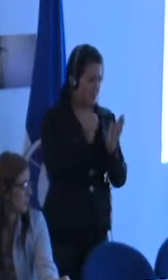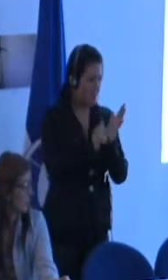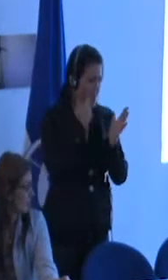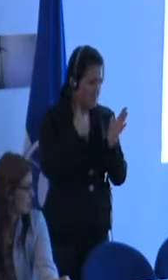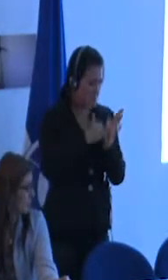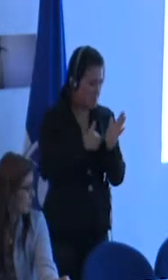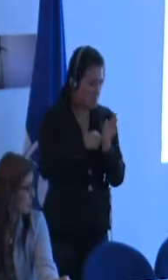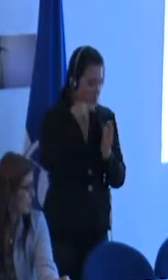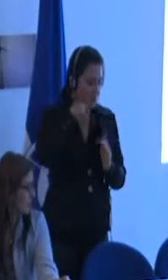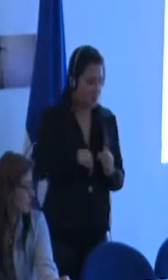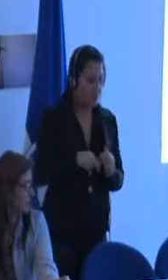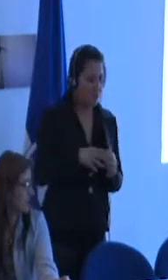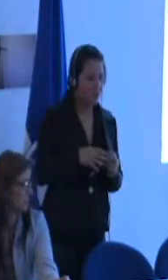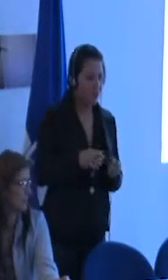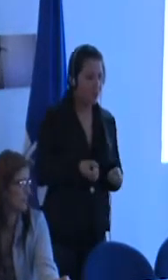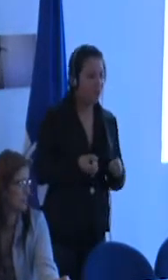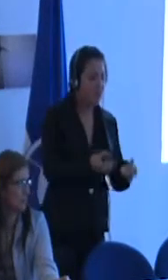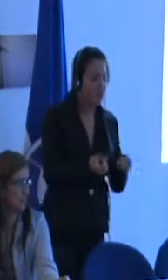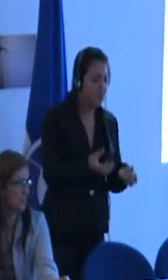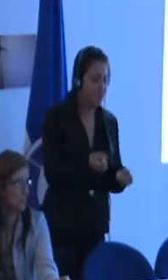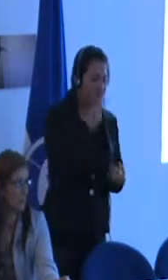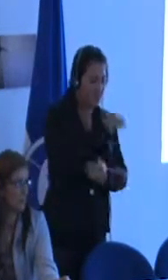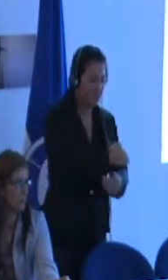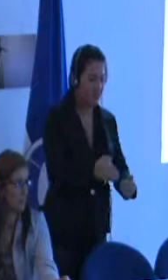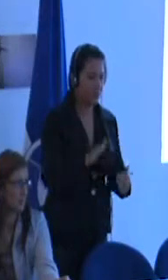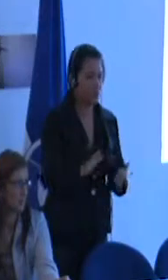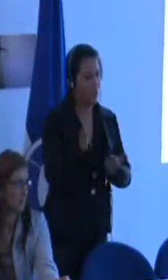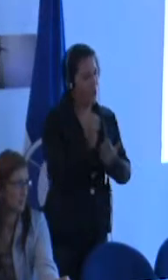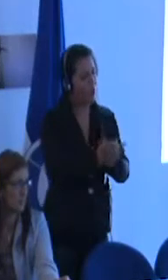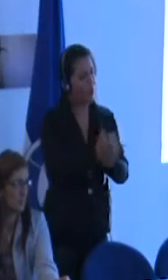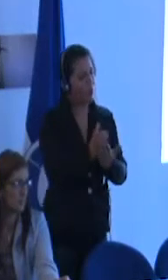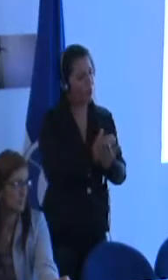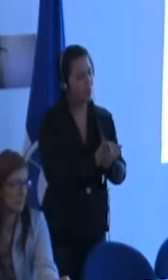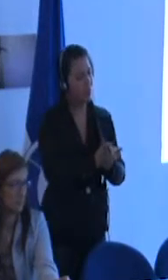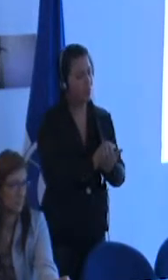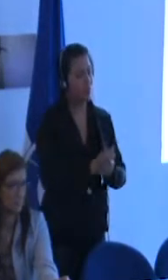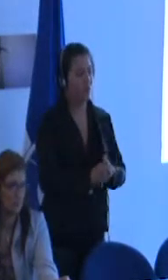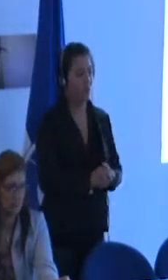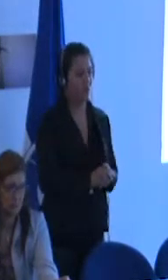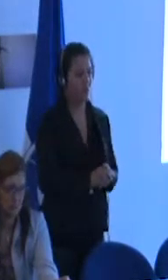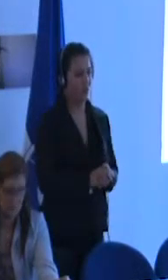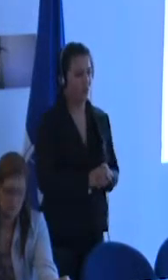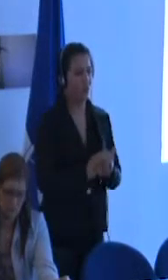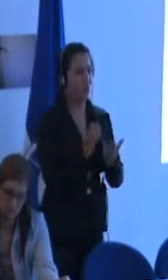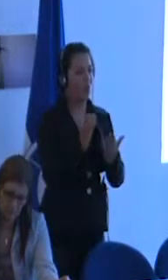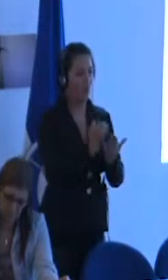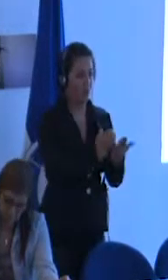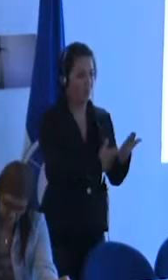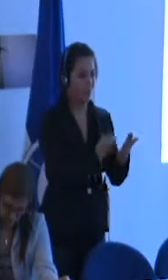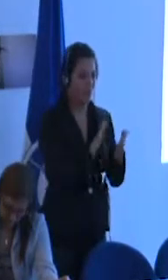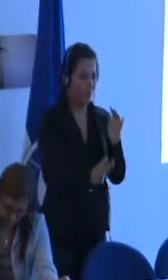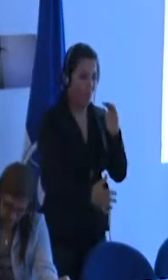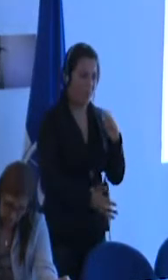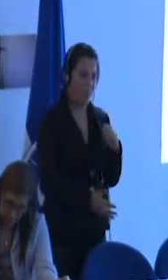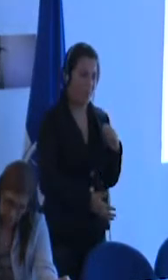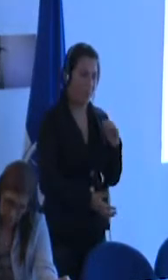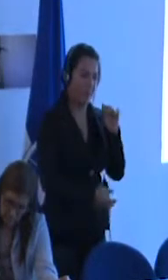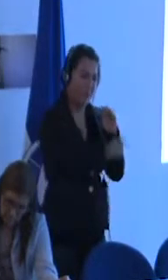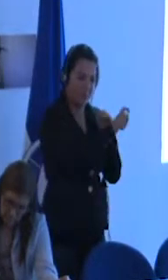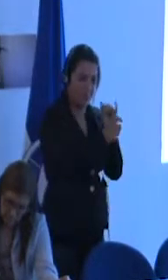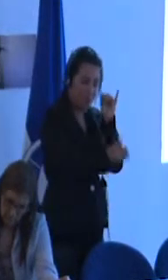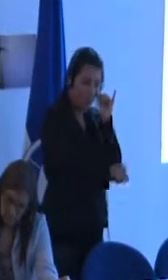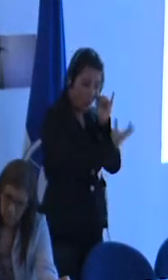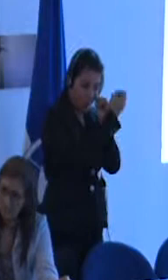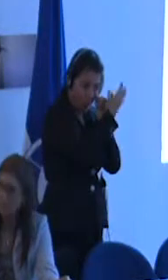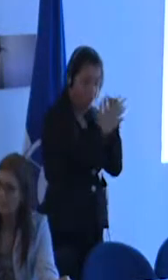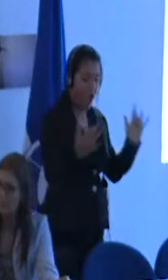es el único currículum que los pedagogos puedan adaptar